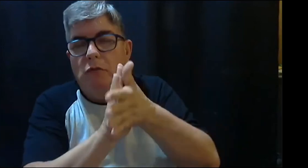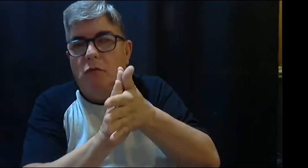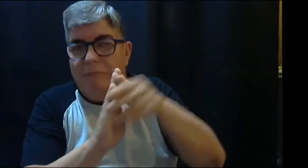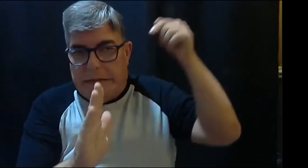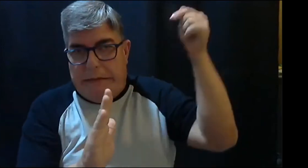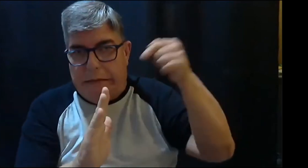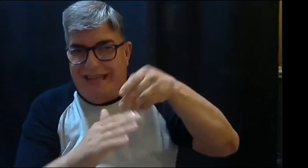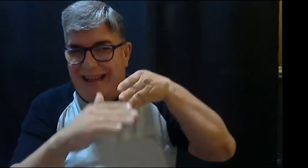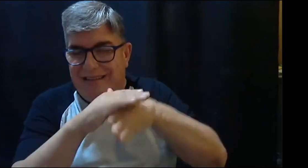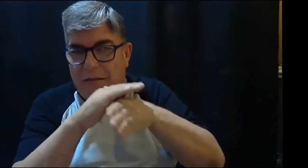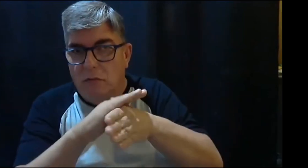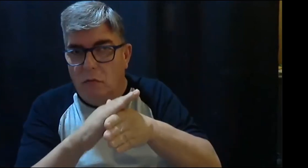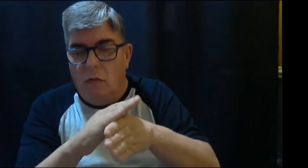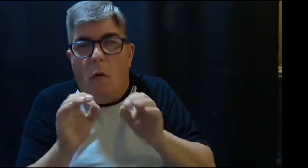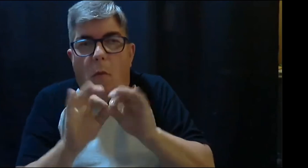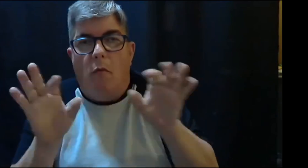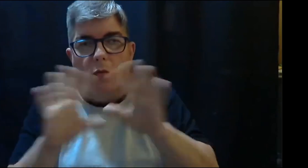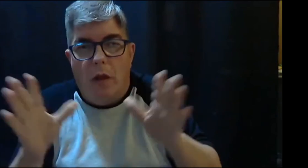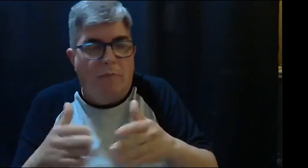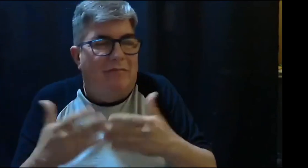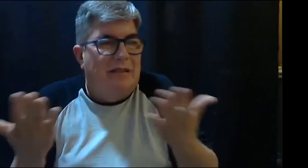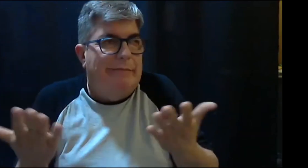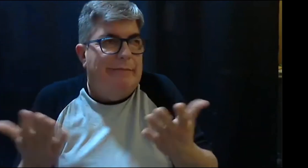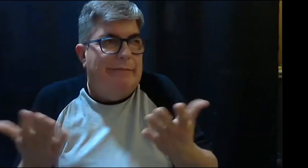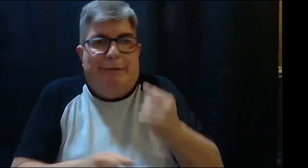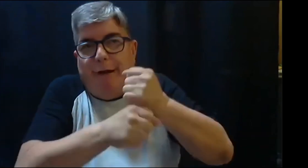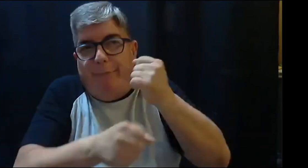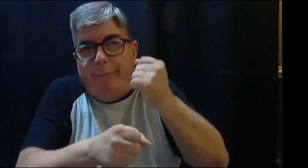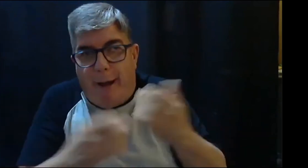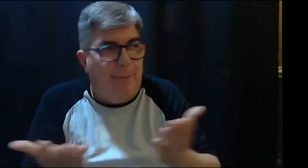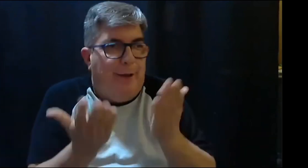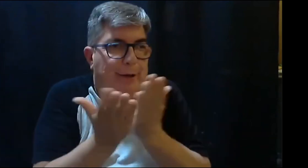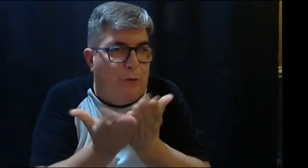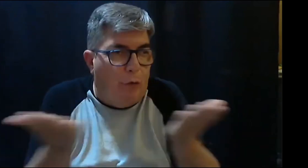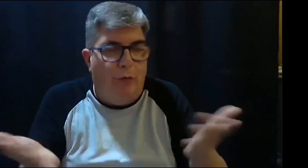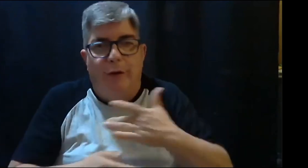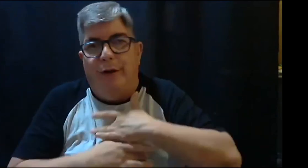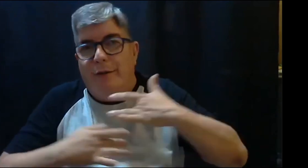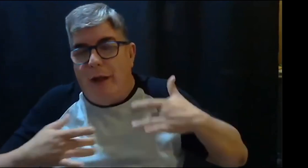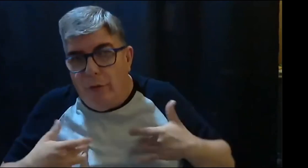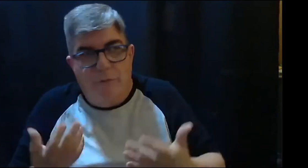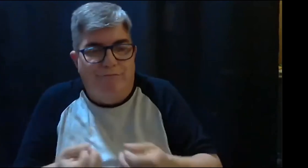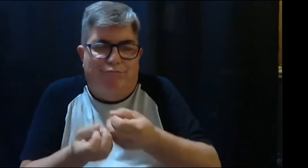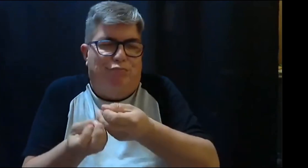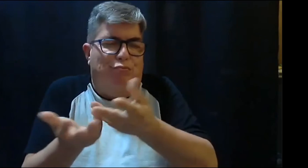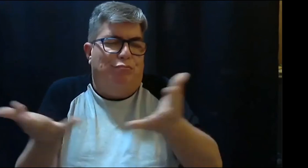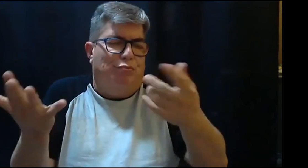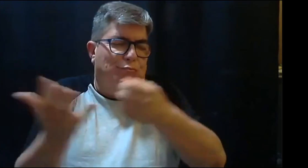acceder a la información y es allí en el acceso a la información en donde se requiere para los diferentes aspectos el trabajo